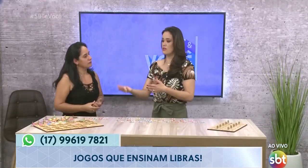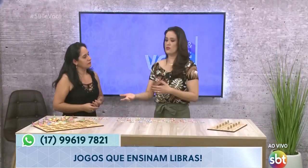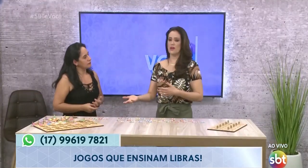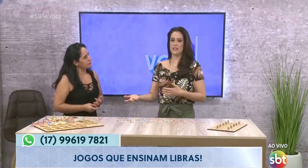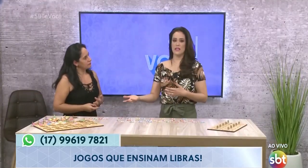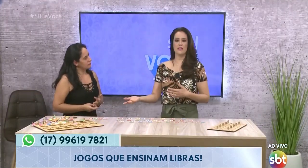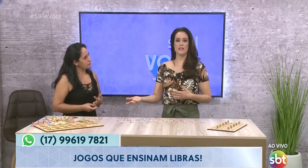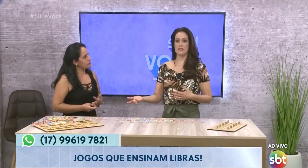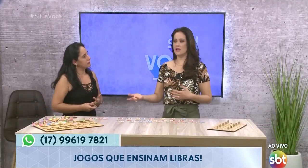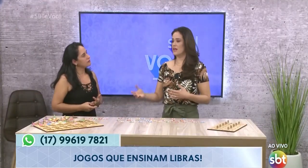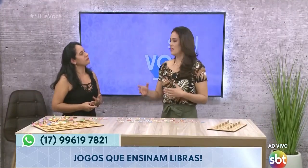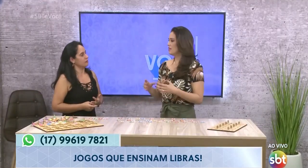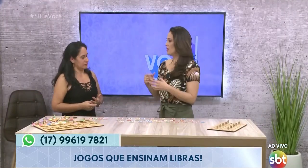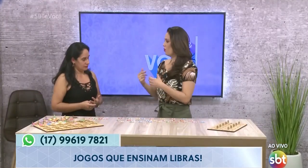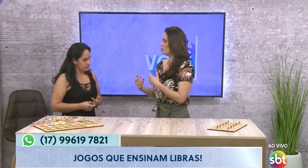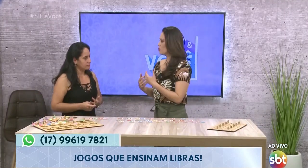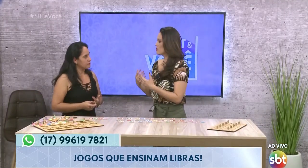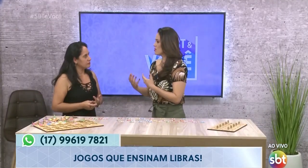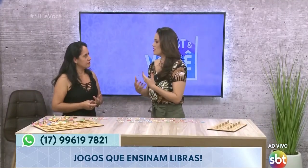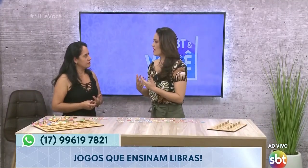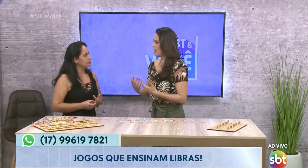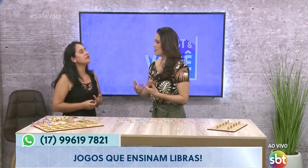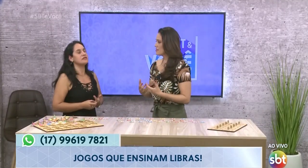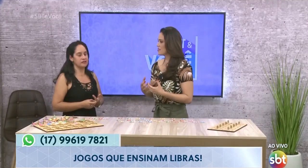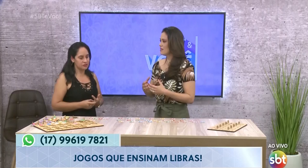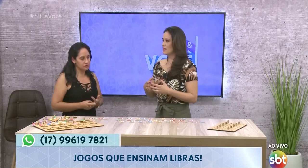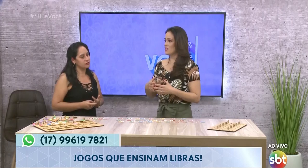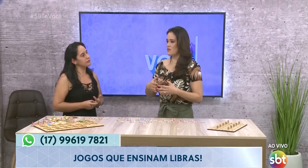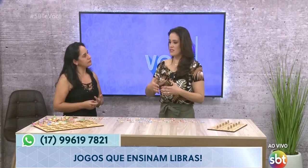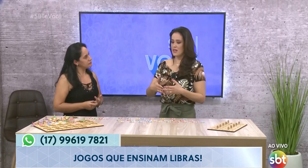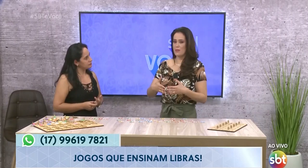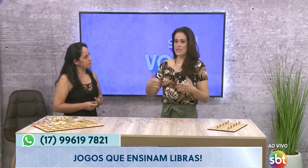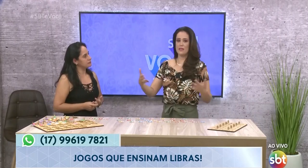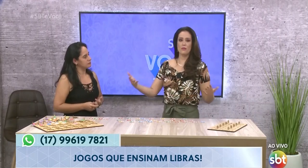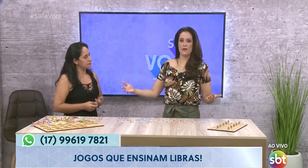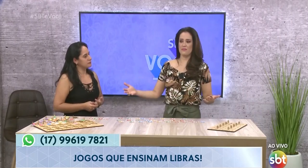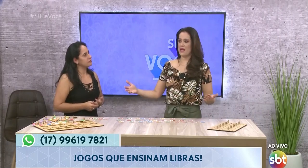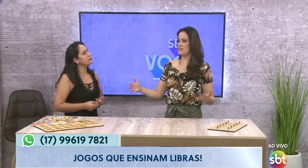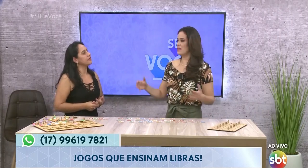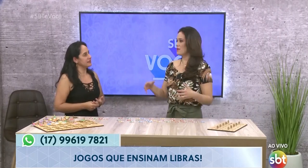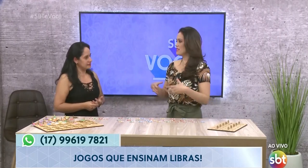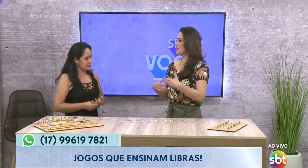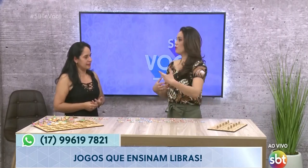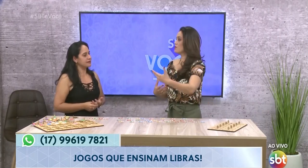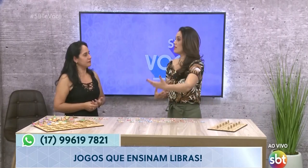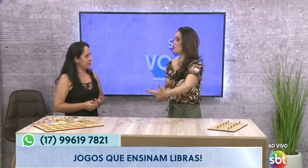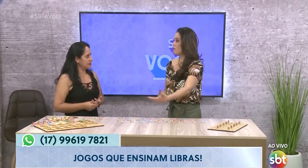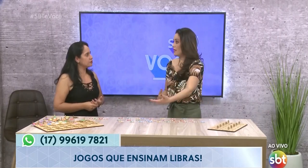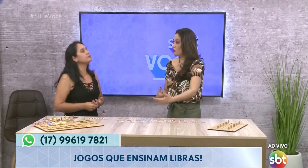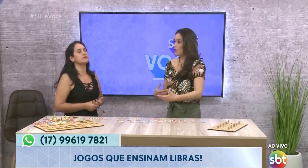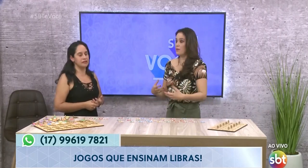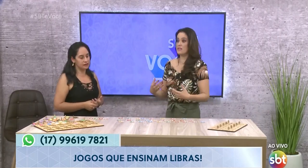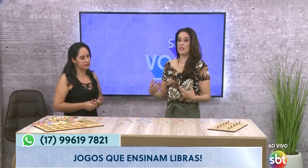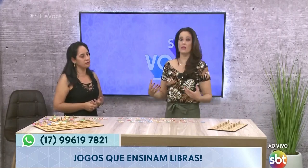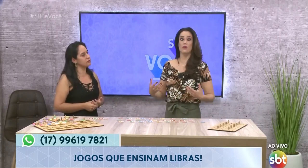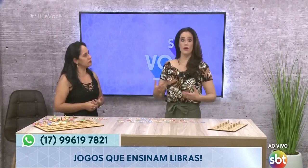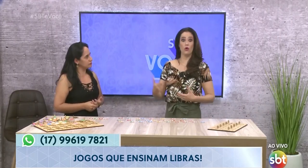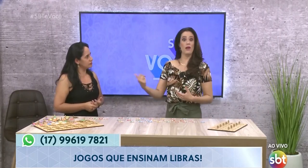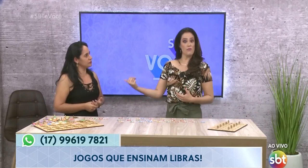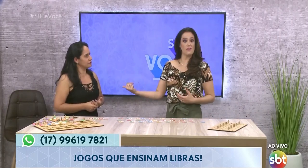são só as letras, né? Tem outros sinais que, às vezes, representam uma frase, representam um sentimento, representam como ela